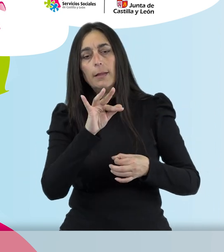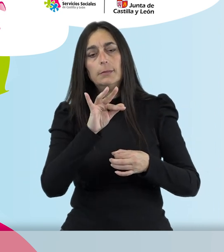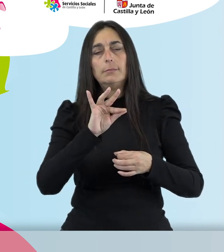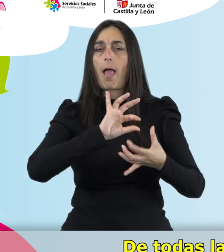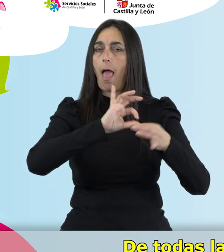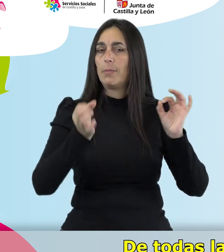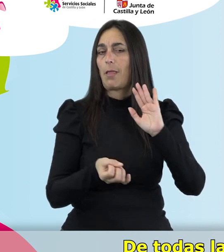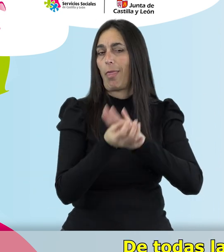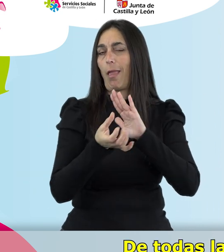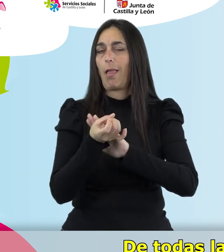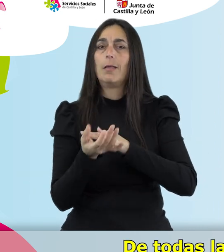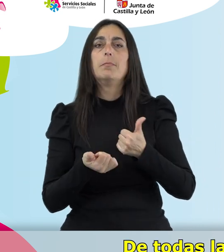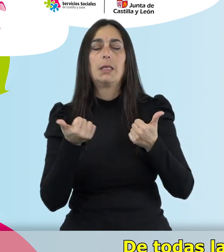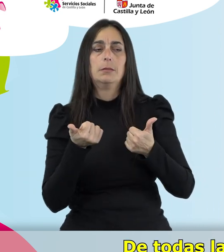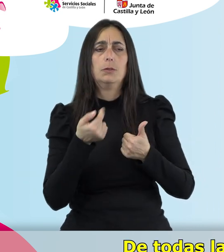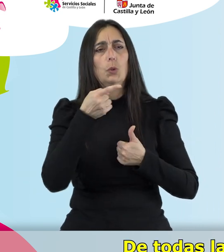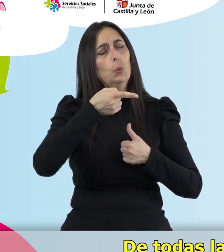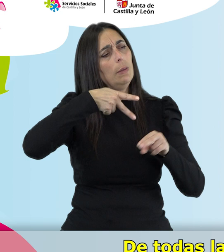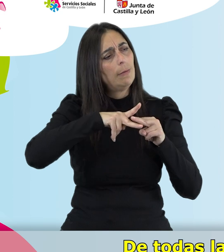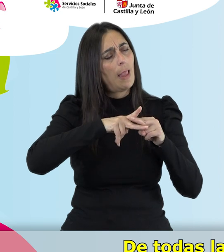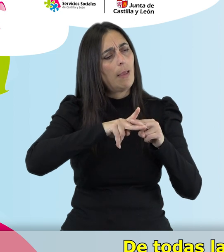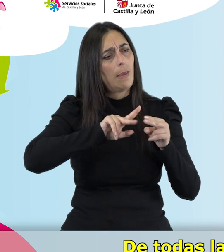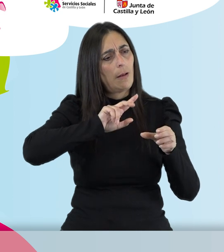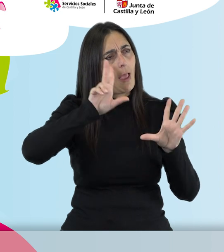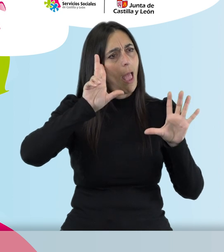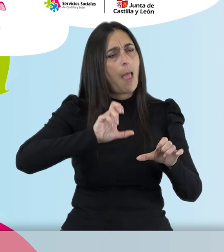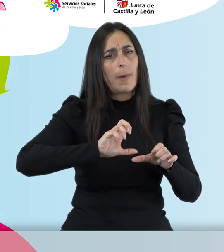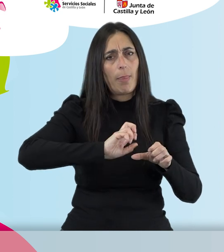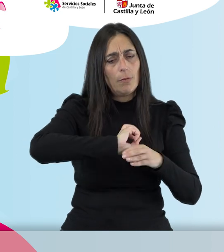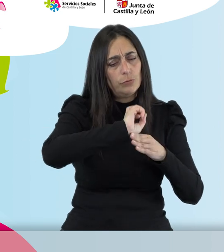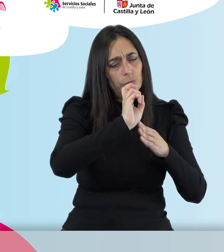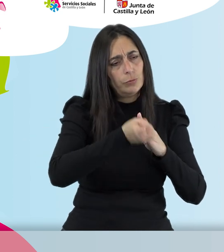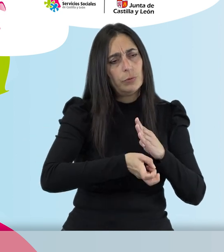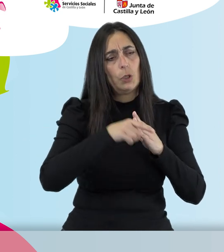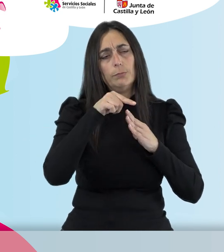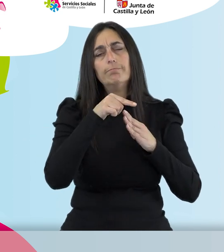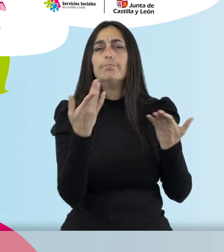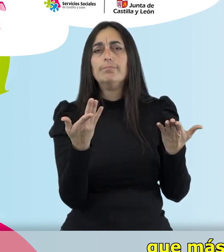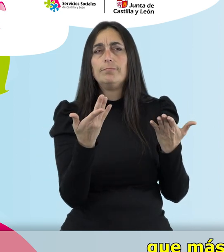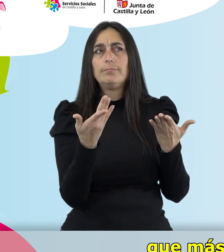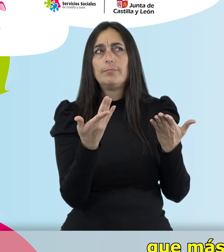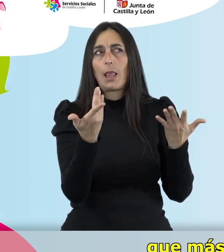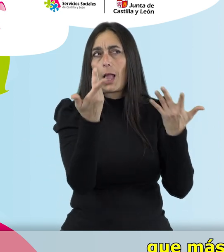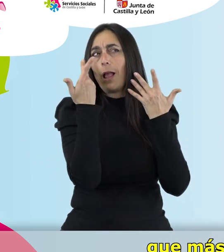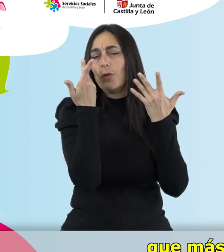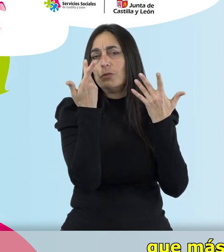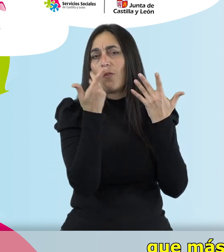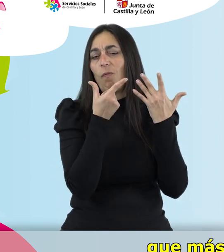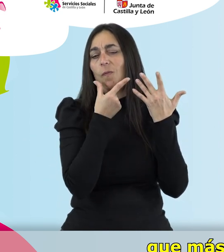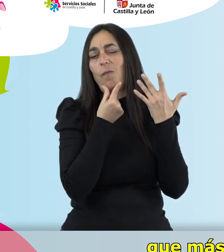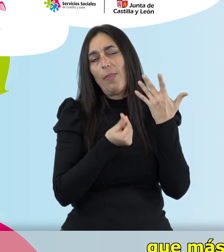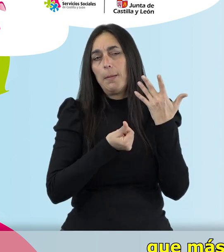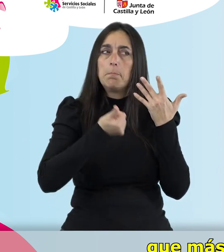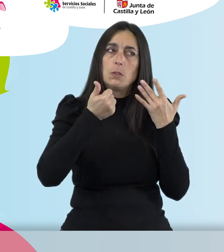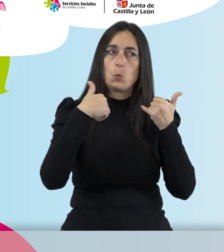nuevas. De todas las cosas que has aprendido en estos talleres, ¿cuáles son las recomendaciones que más fácil te ha